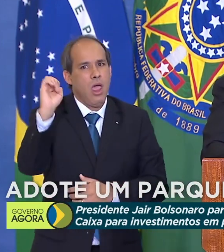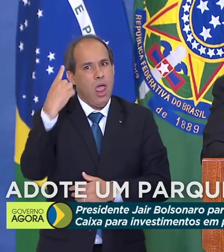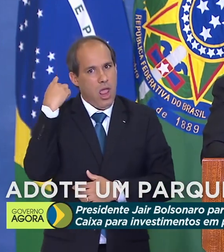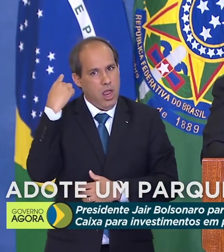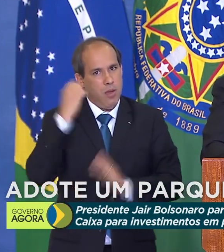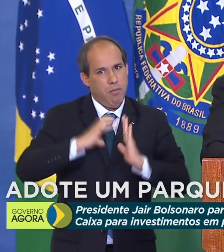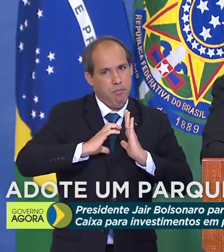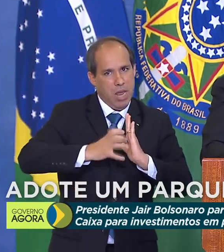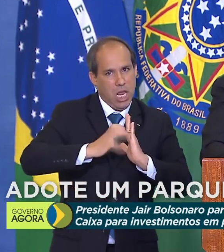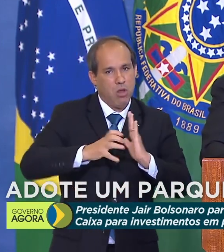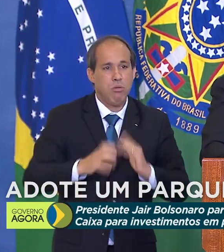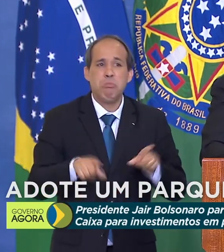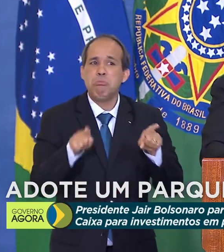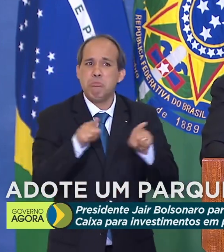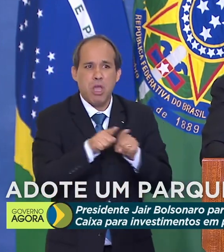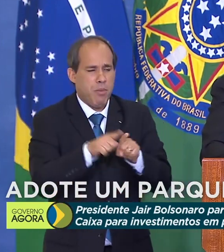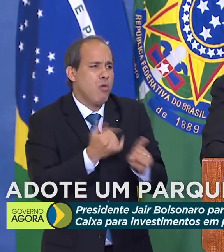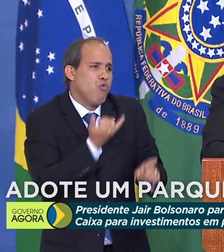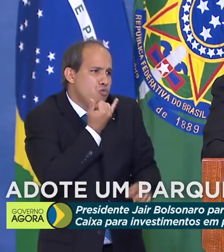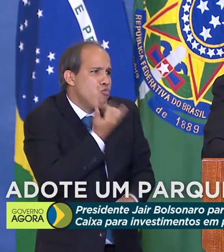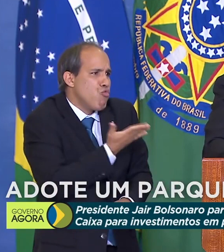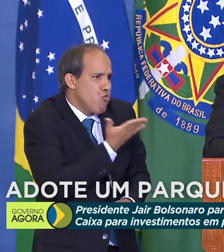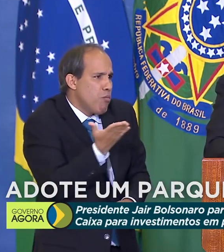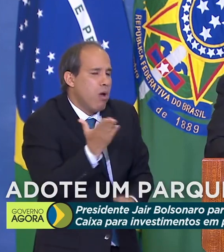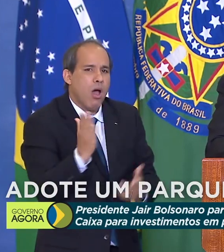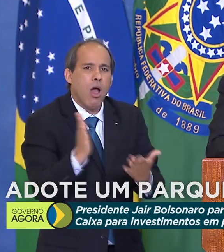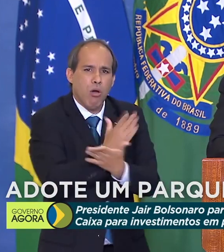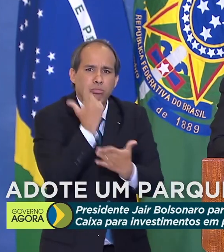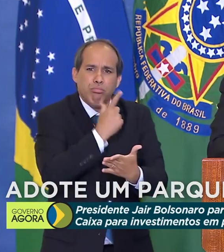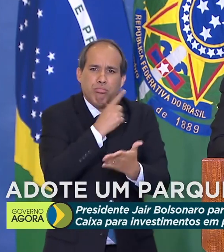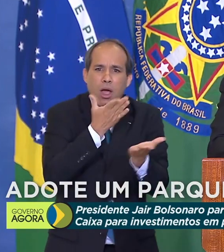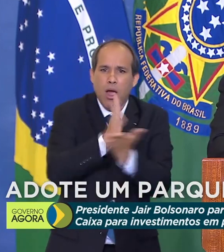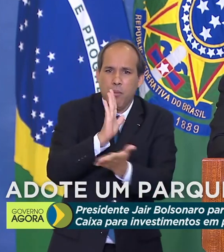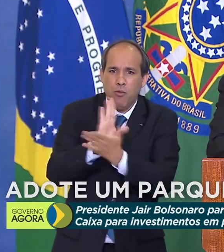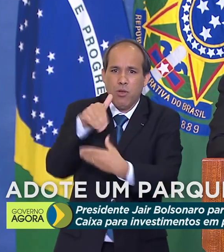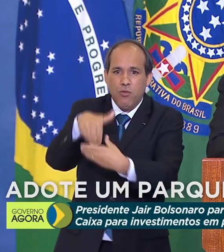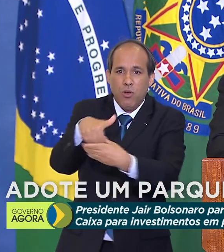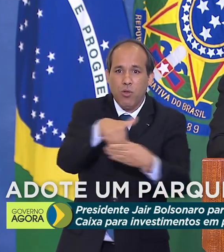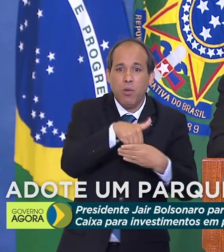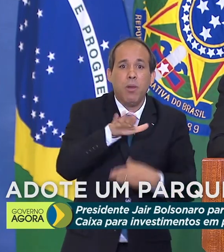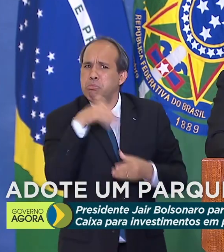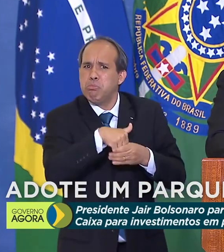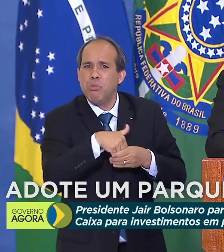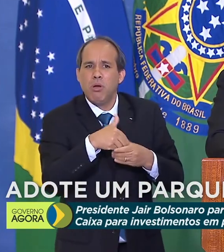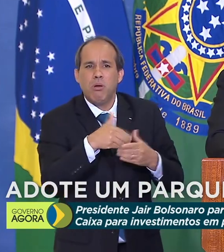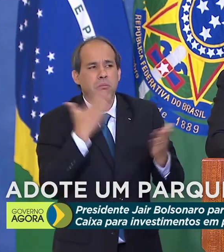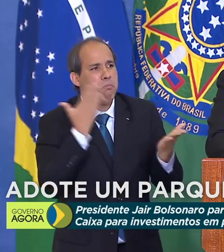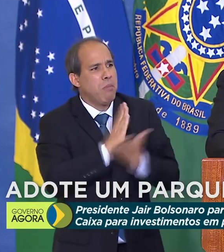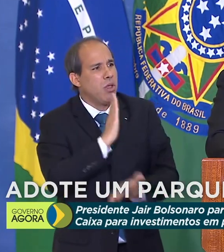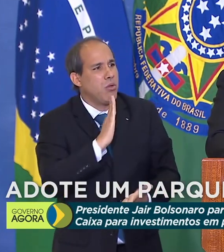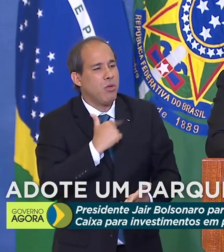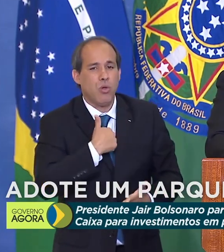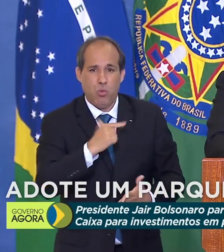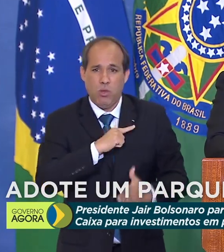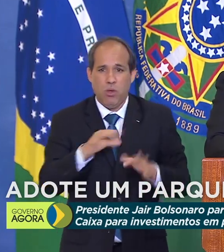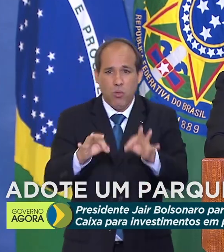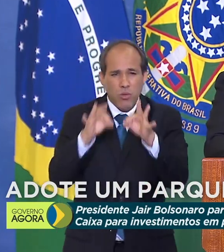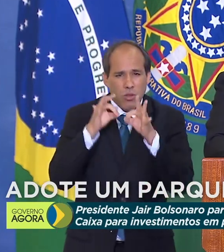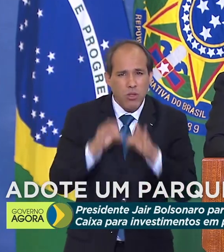com todo respeito aos eleitos. Mas teria um pouco achando que